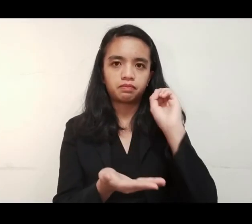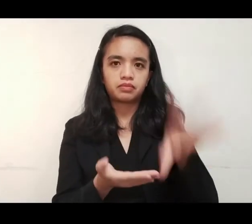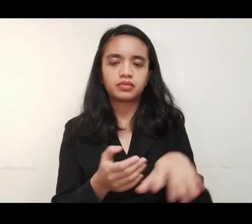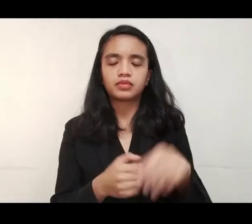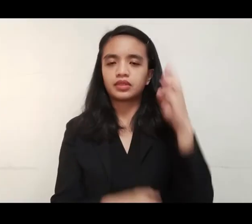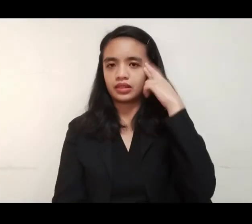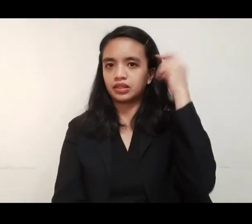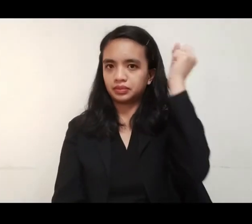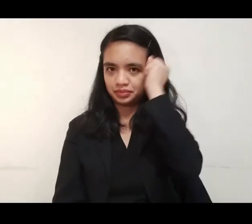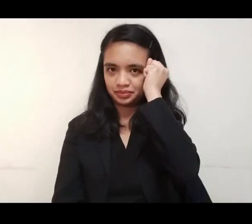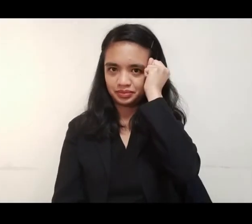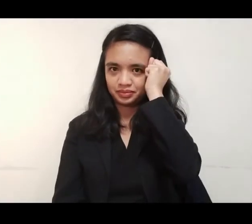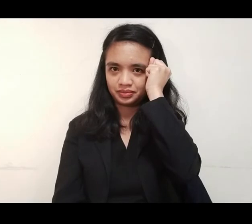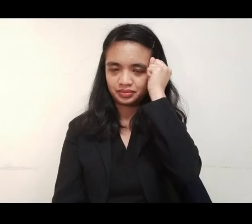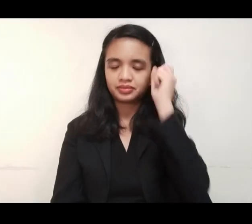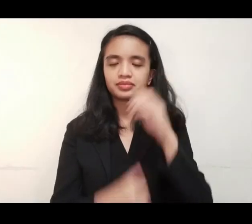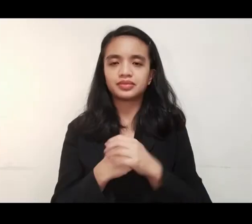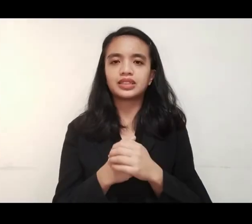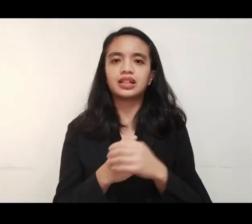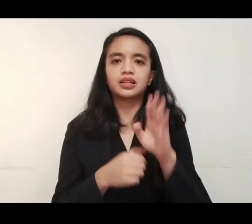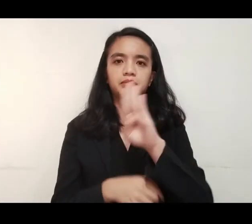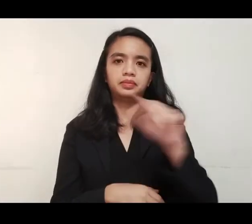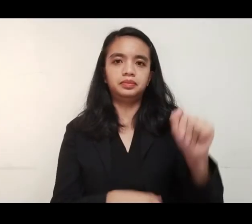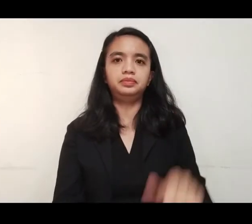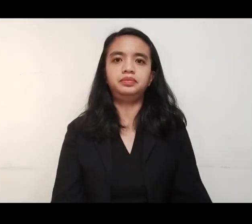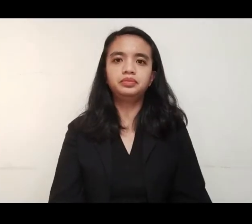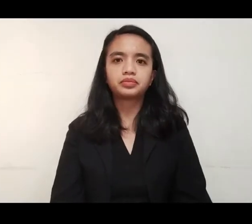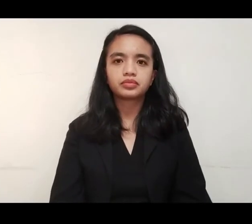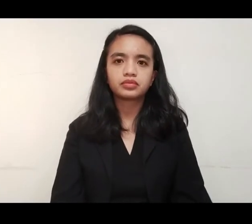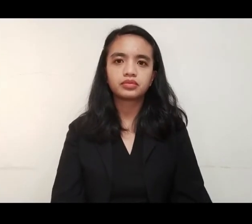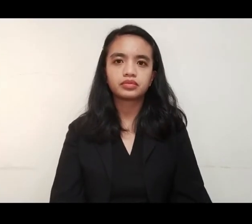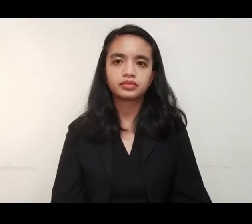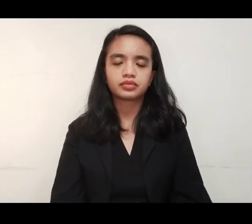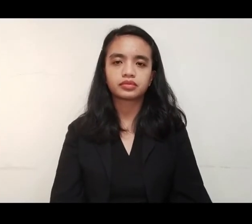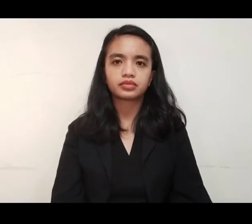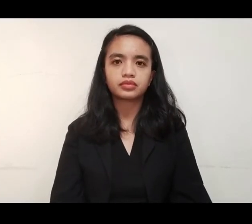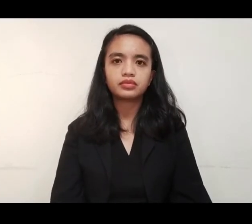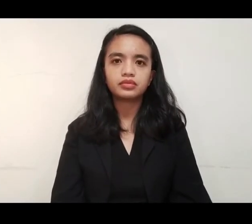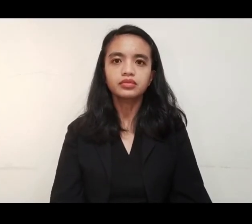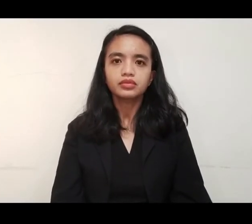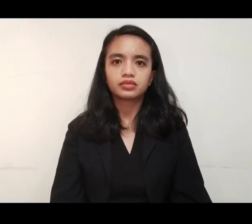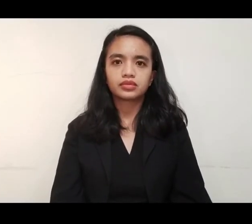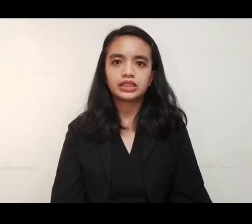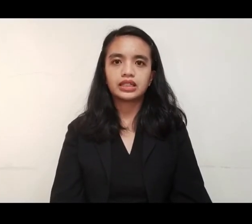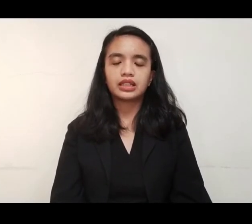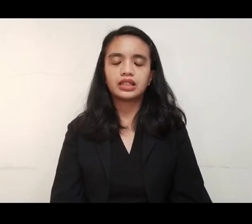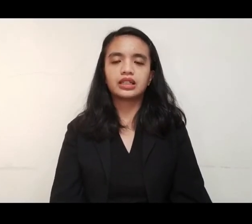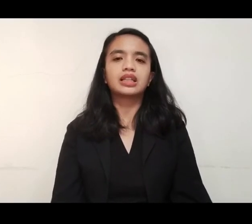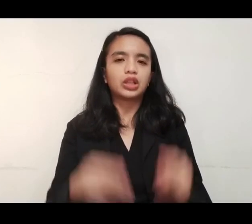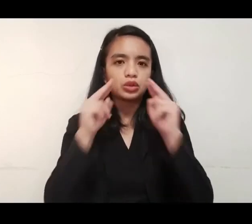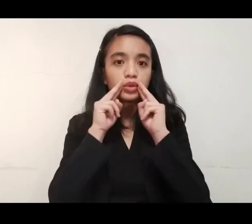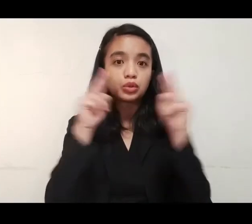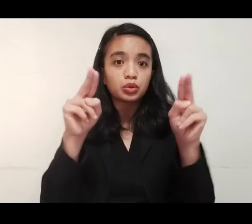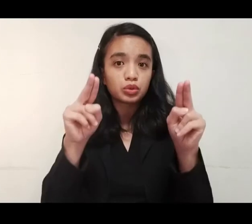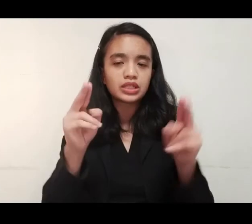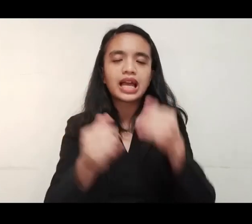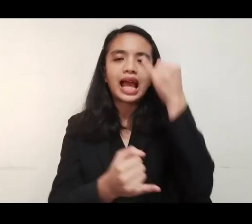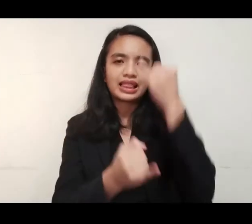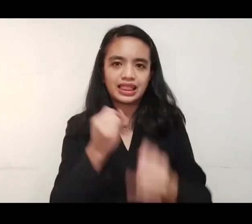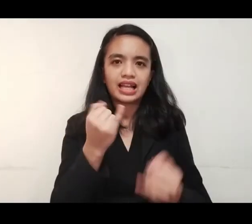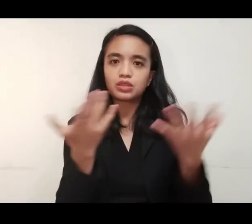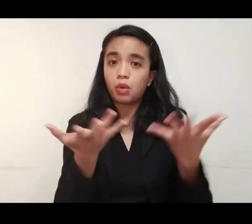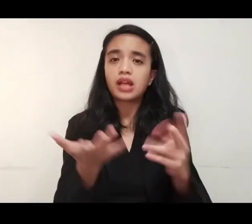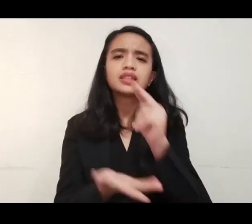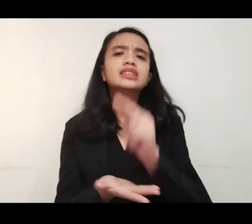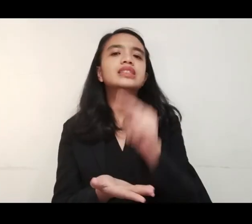tulong ang mga garbage collector. Russell Simorio. Balitang Amyanan. At